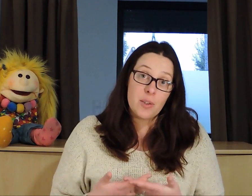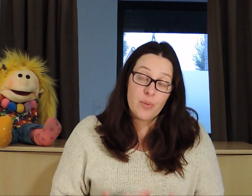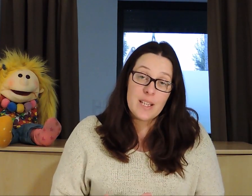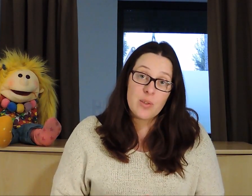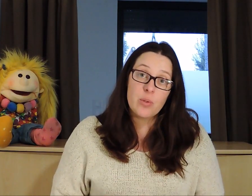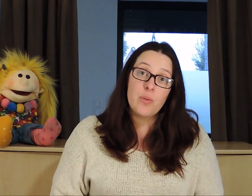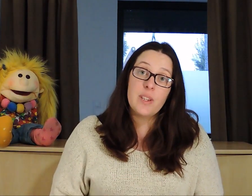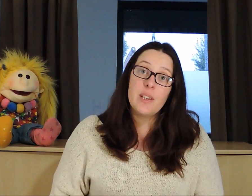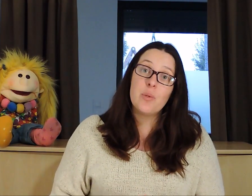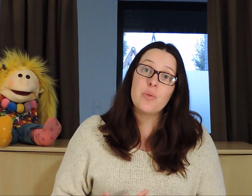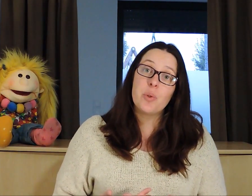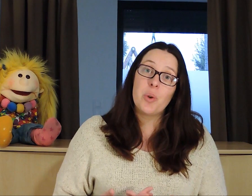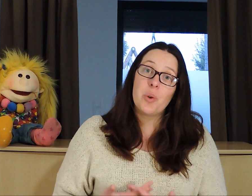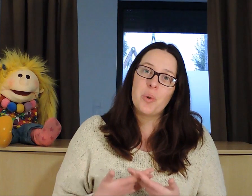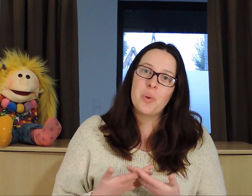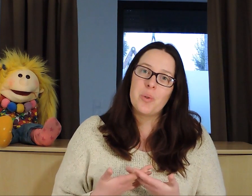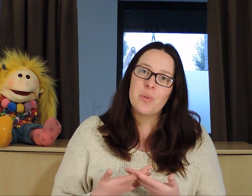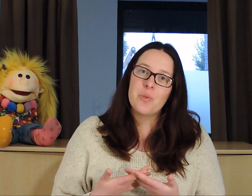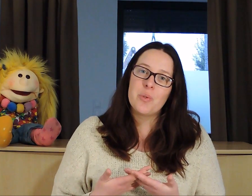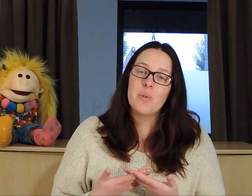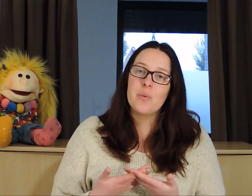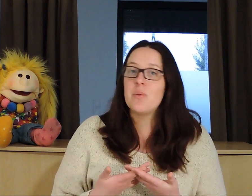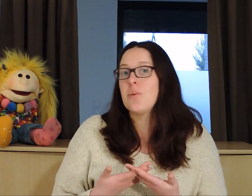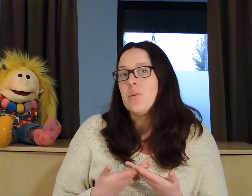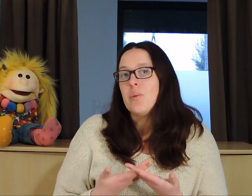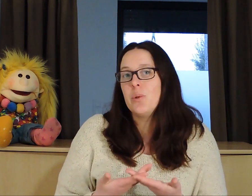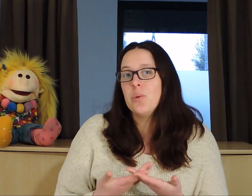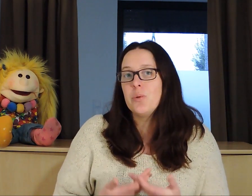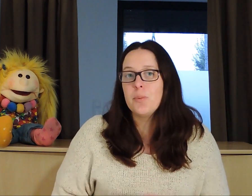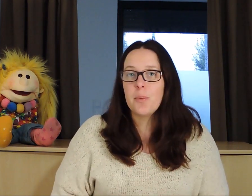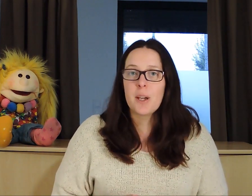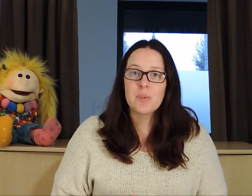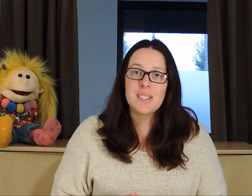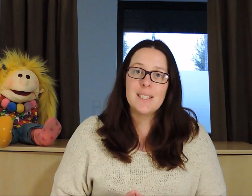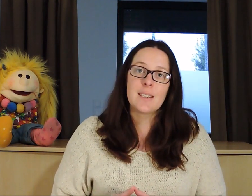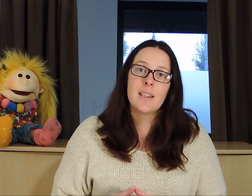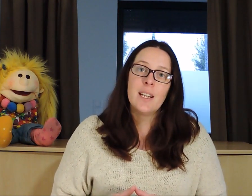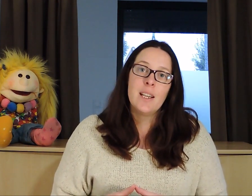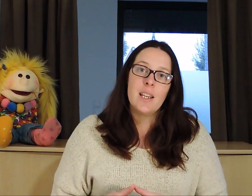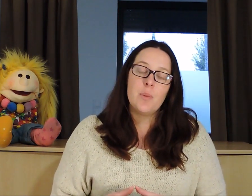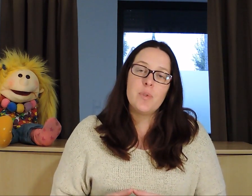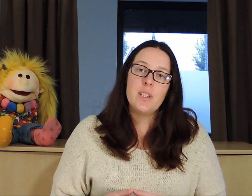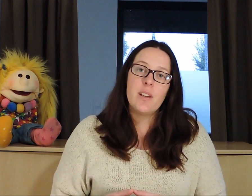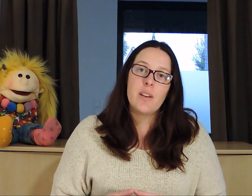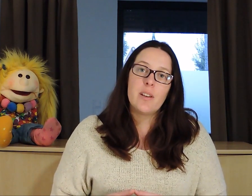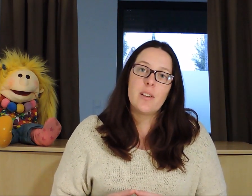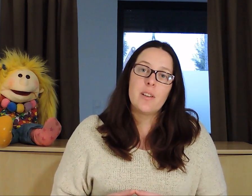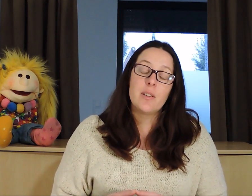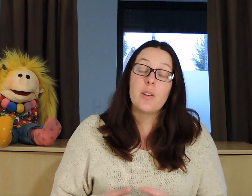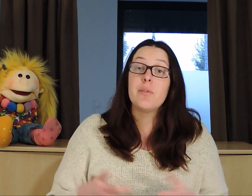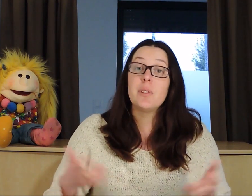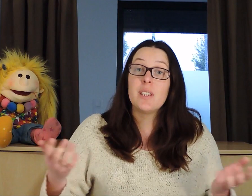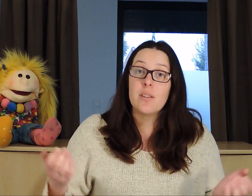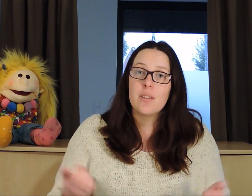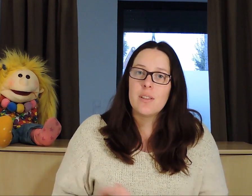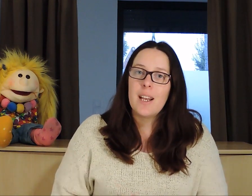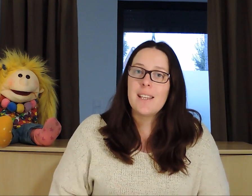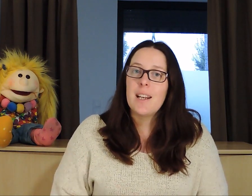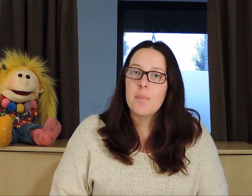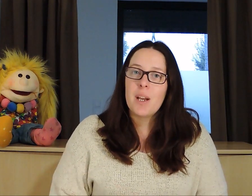pas à retrouver les autres vidéos sur le YouTube de ma cantine. Et puis, à venir liker la